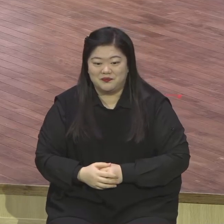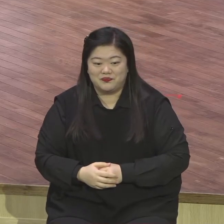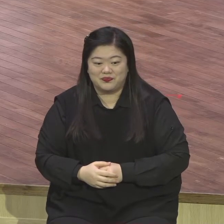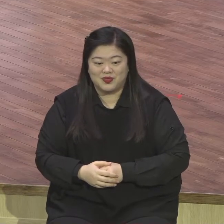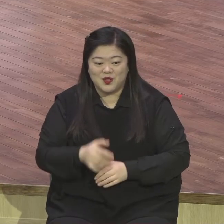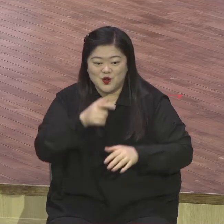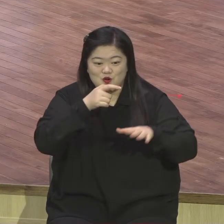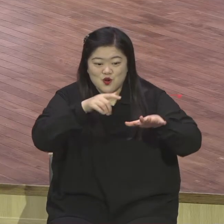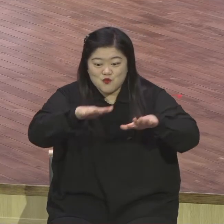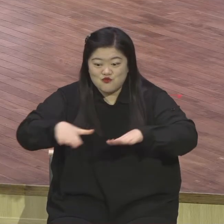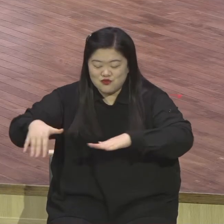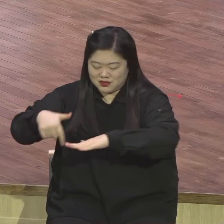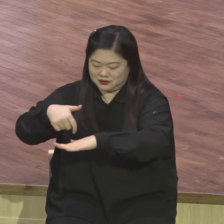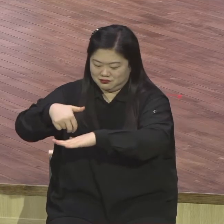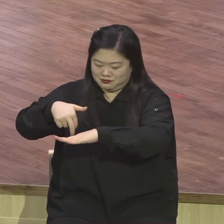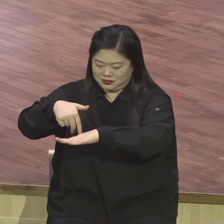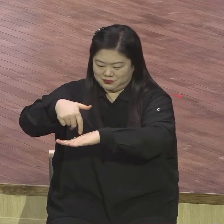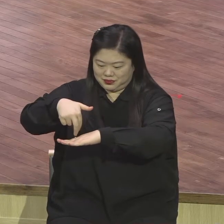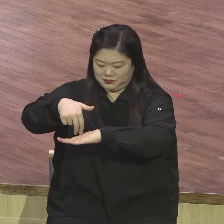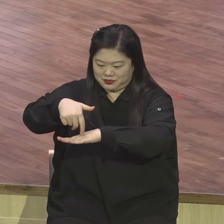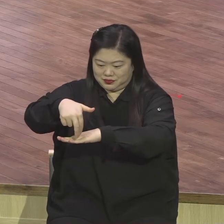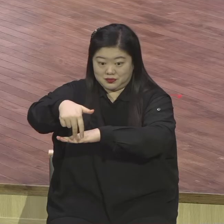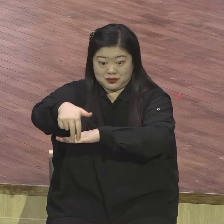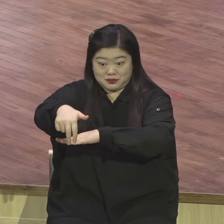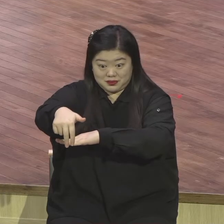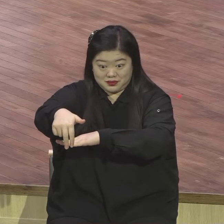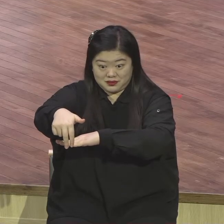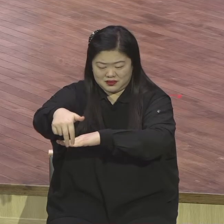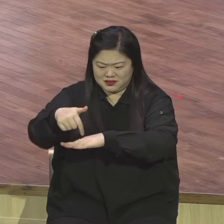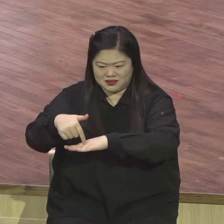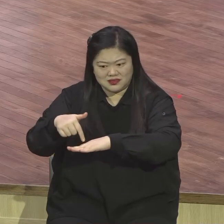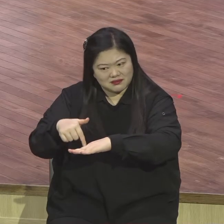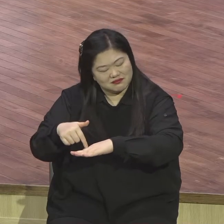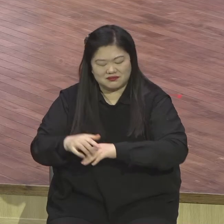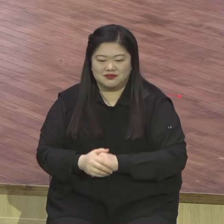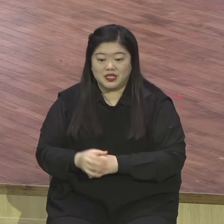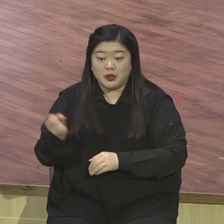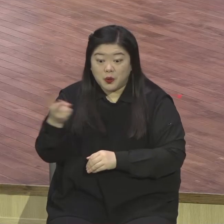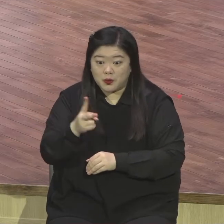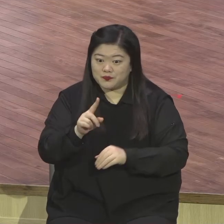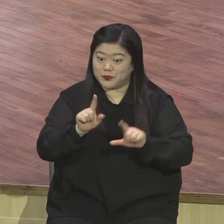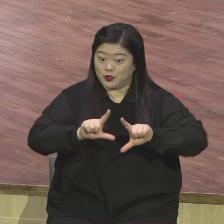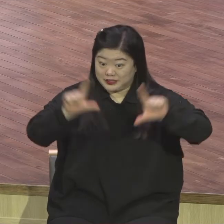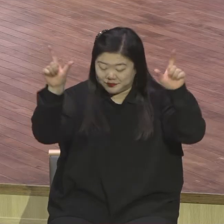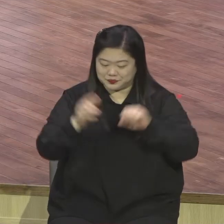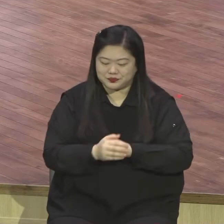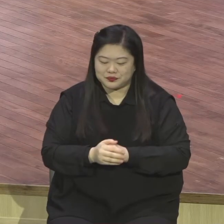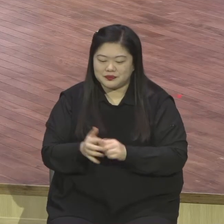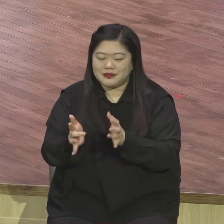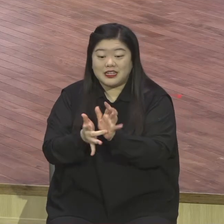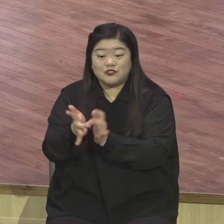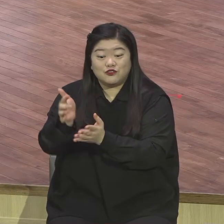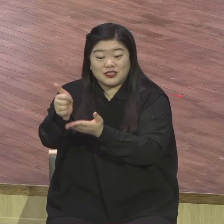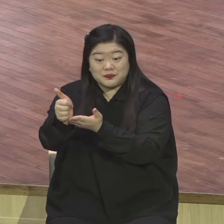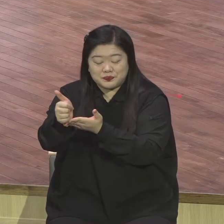해변가를 거일고 계셨어요. 그래서 예수님께서 모세에게